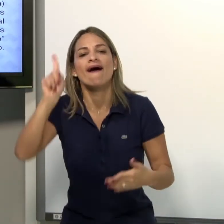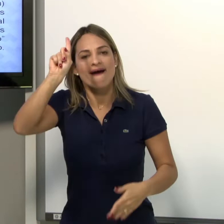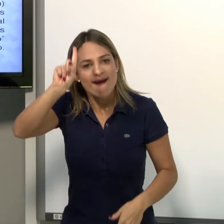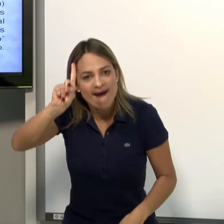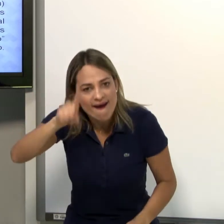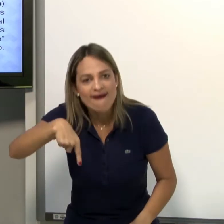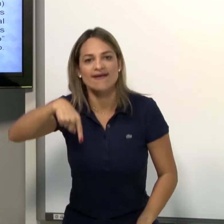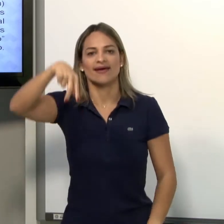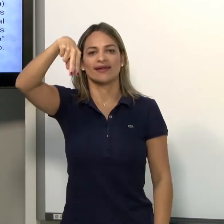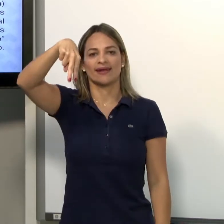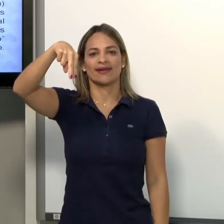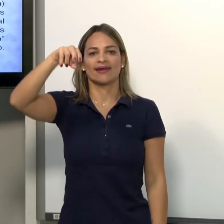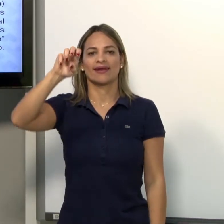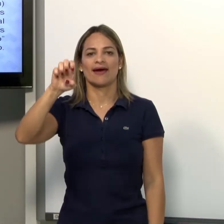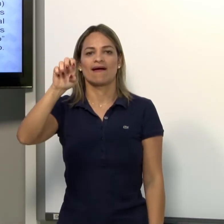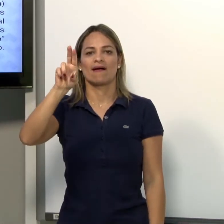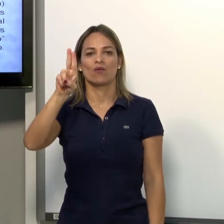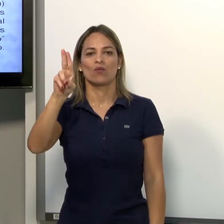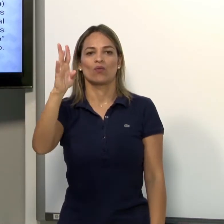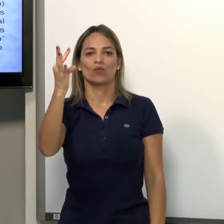é no espaço neutro.